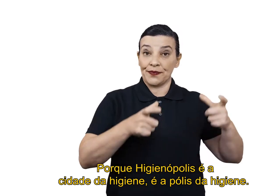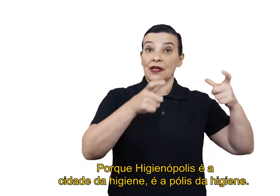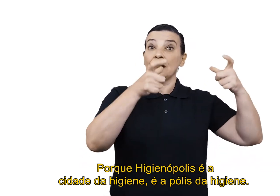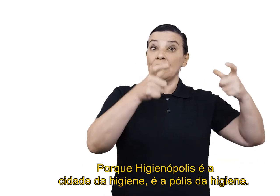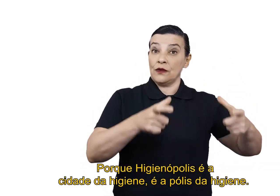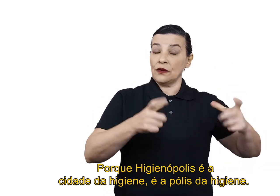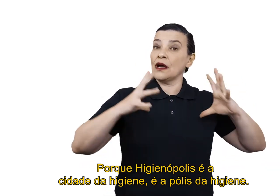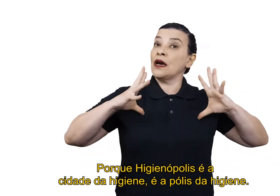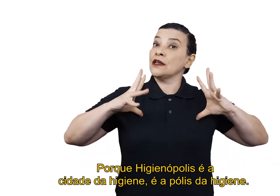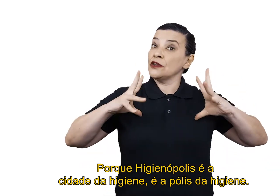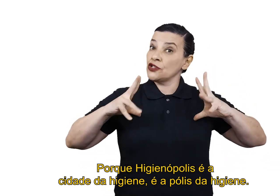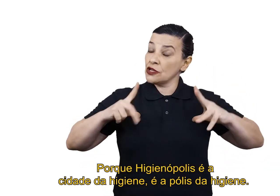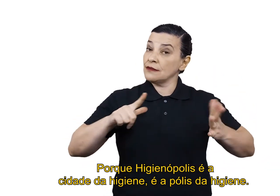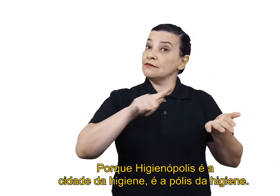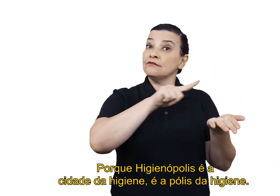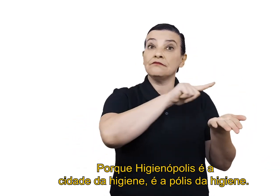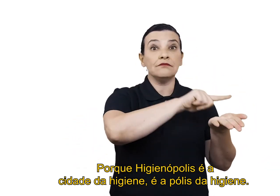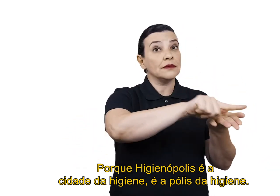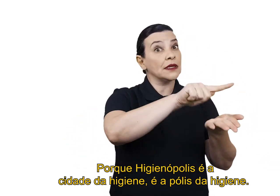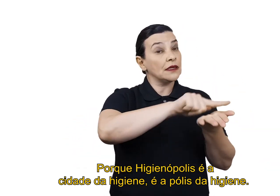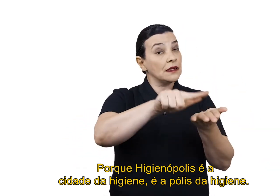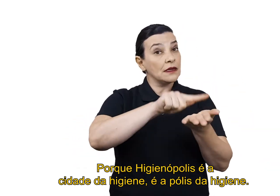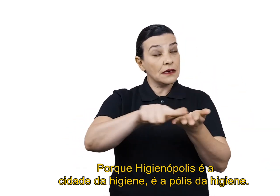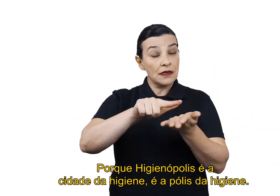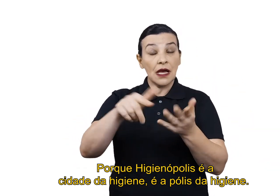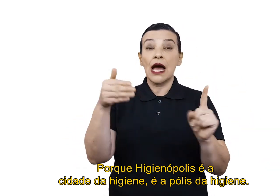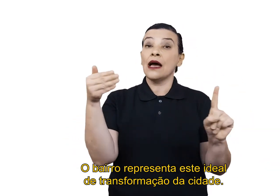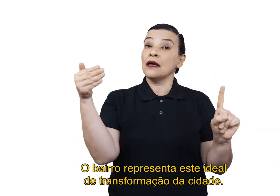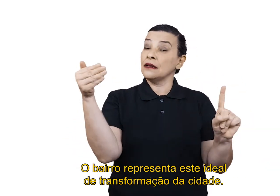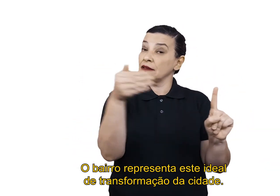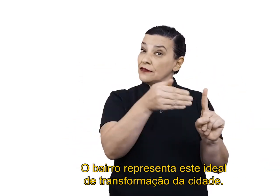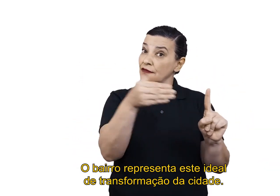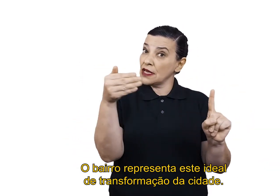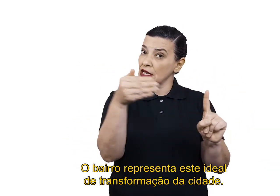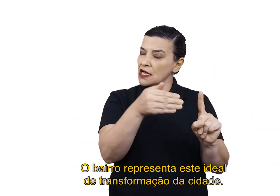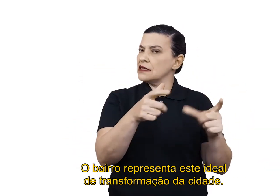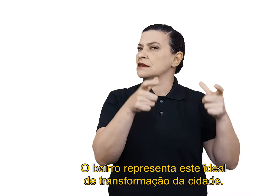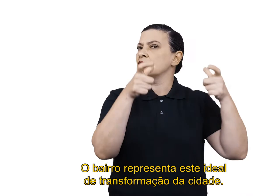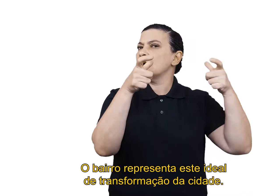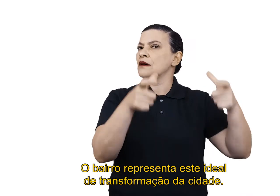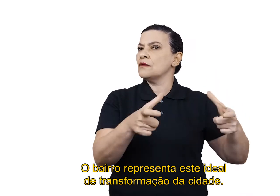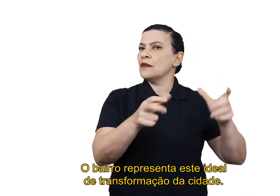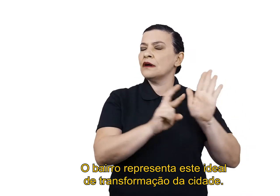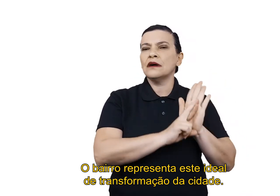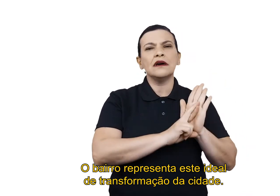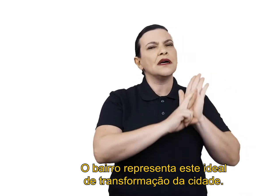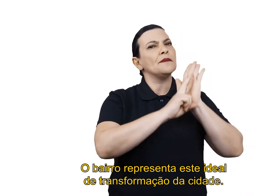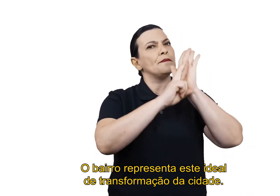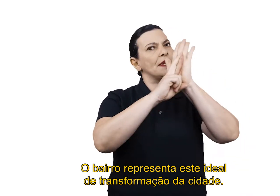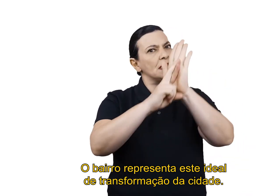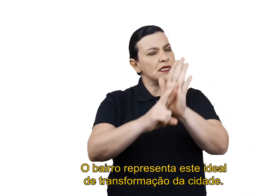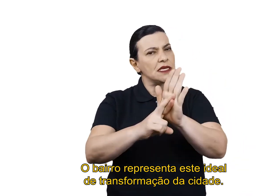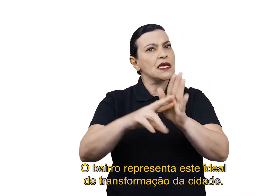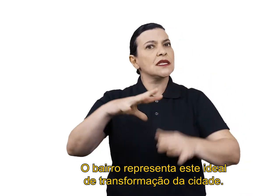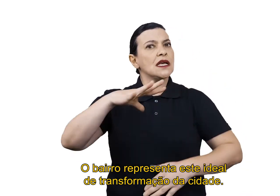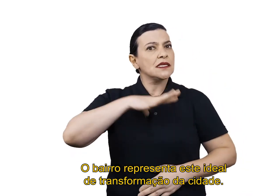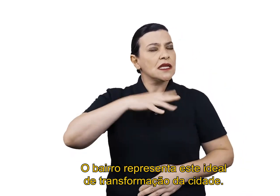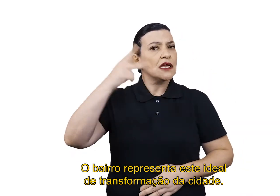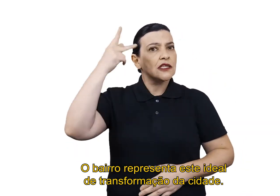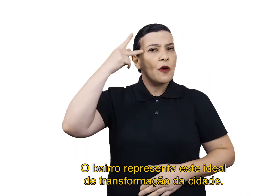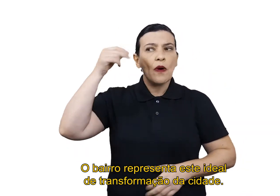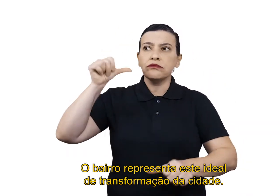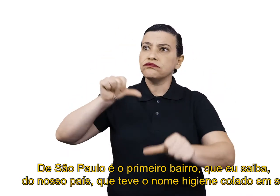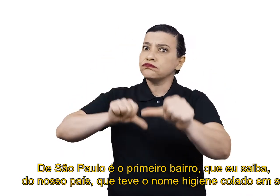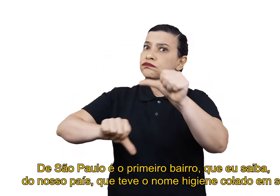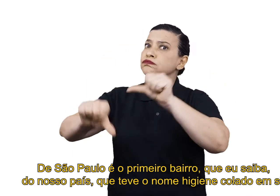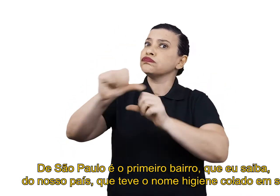Porque Higienópolis é a cidade da higiene, é a polis da higiene. E o bairro representa este ideal de transformação